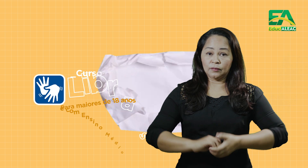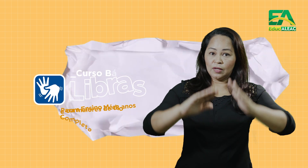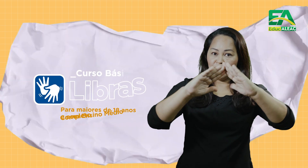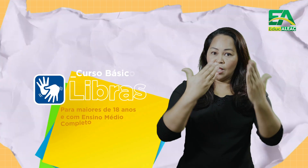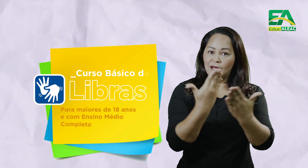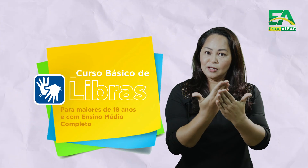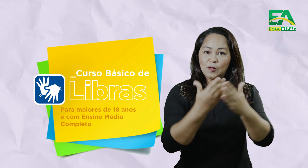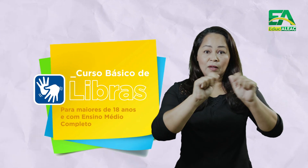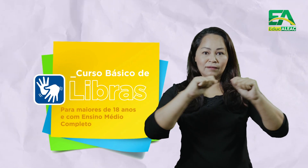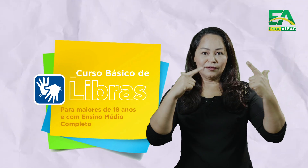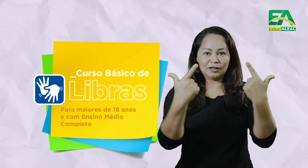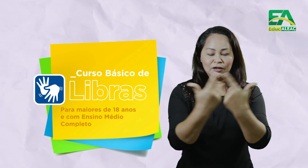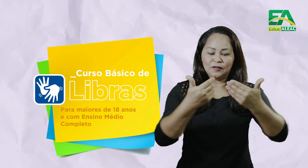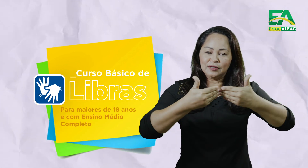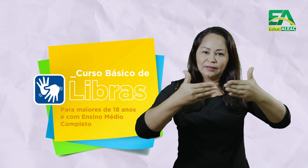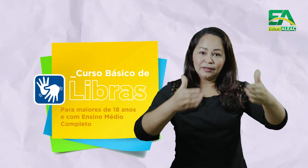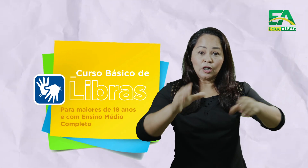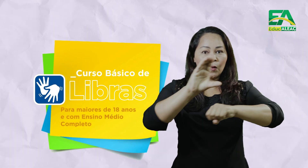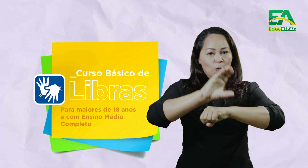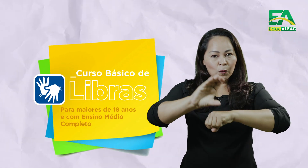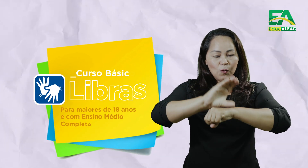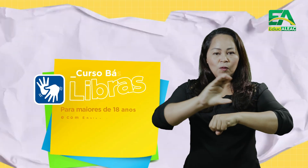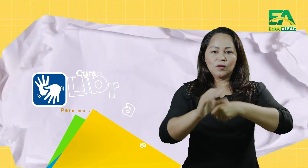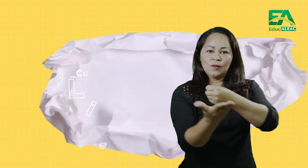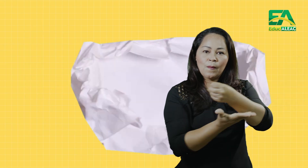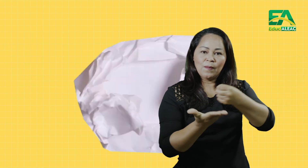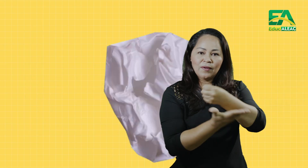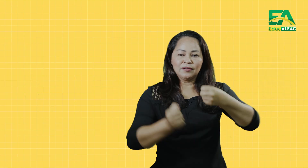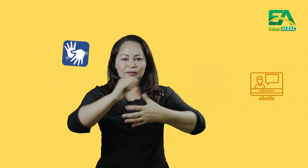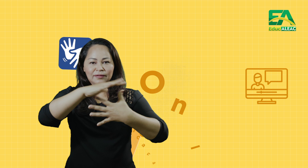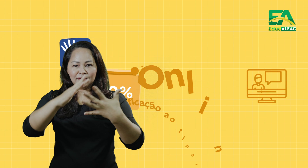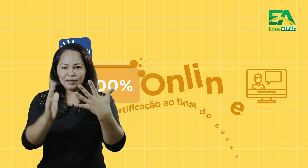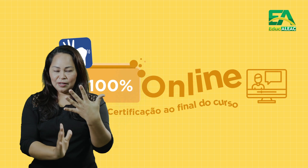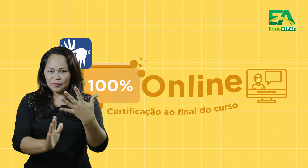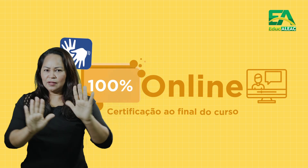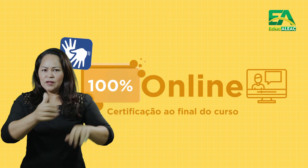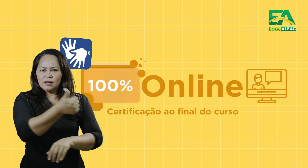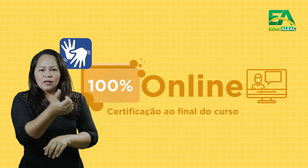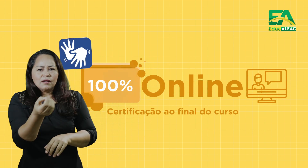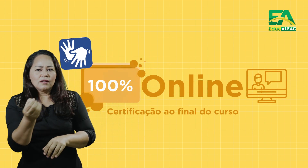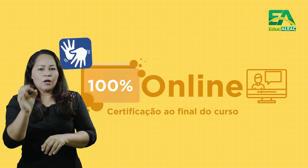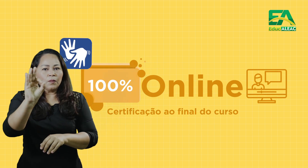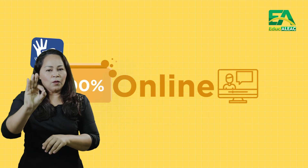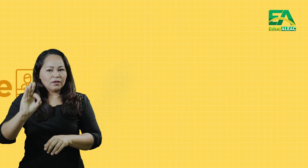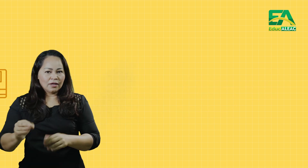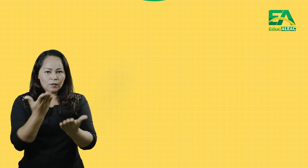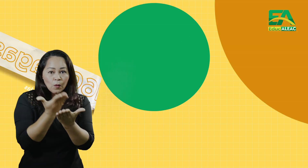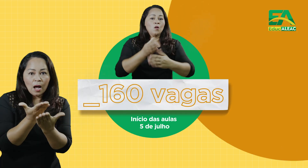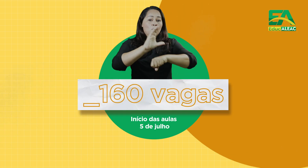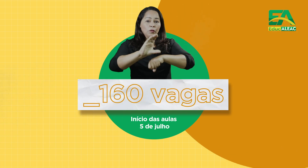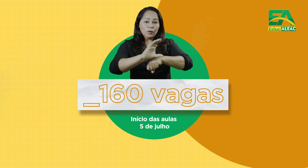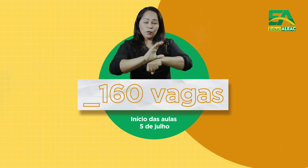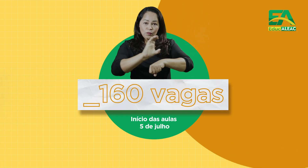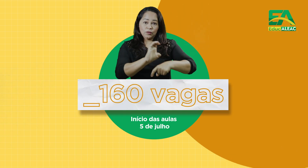A Escola do Legislativo está lançando mais uma edição do curso básico de Libras, dessa vez 100% online para todo